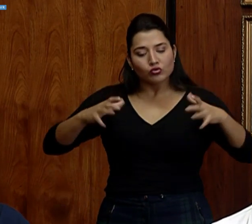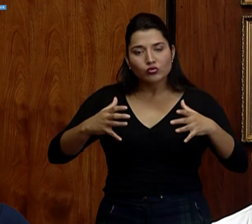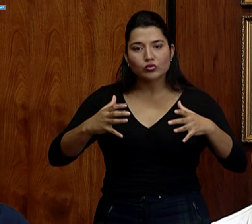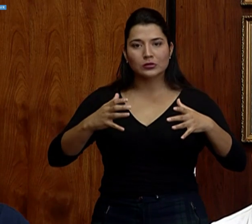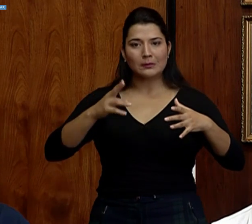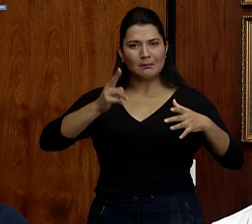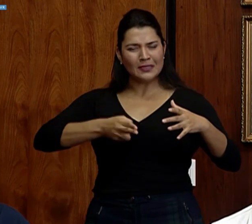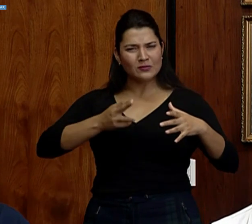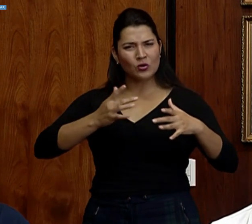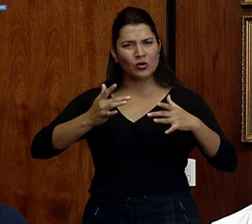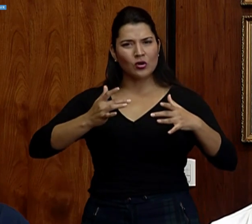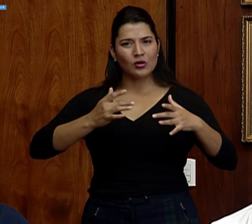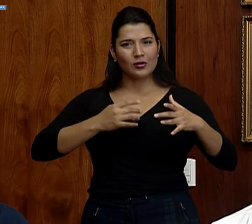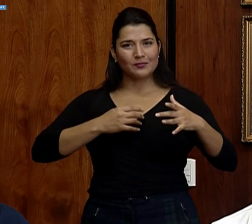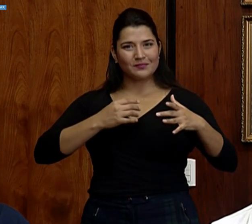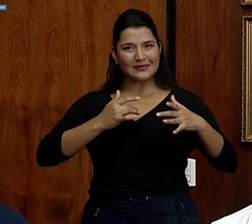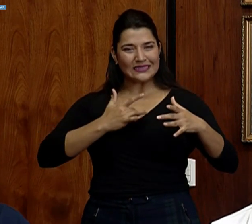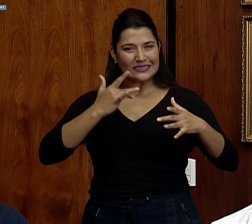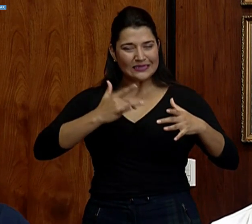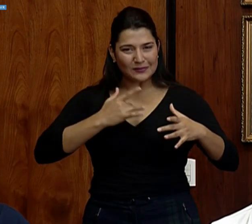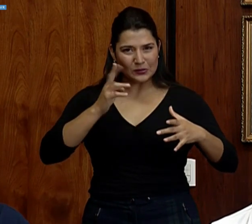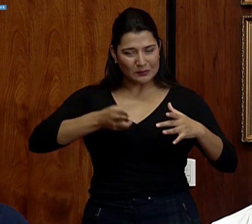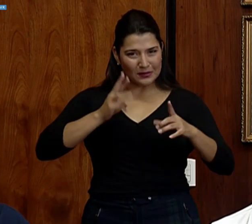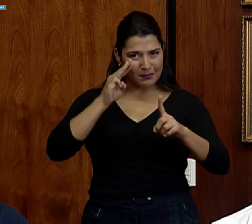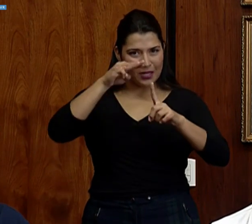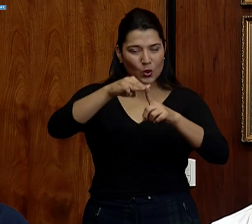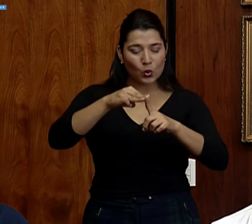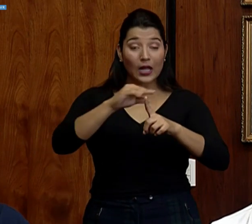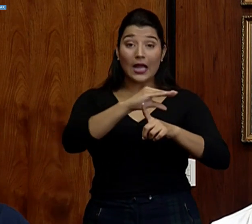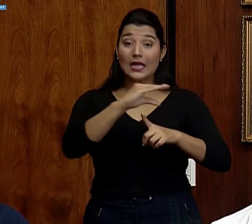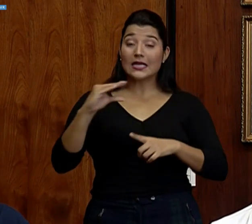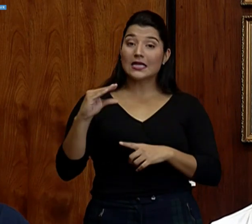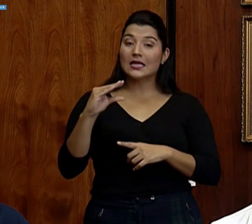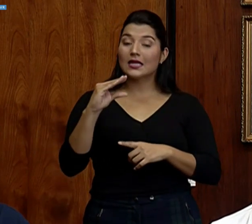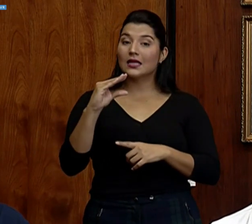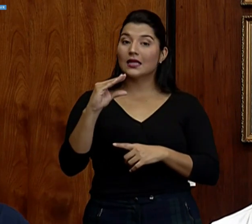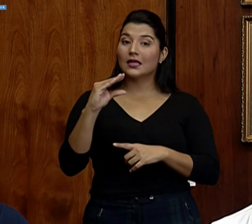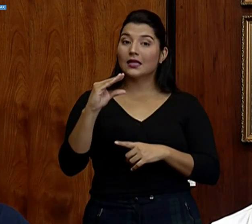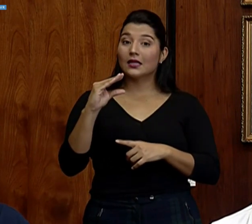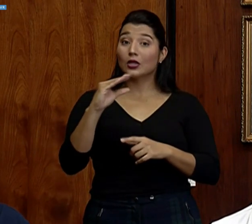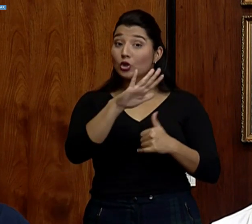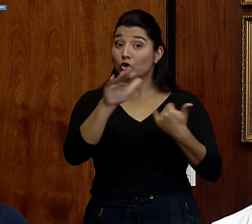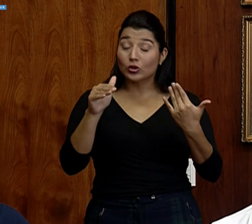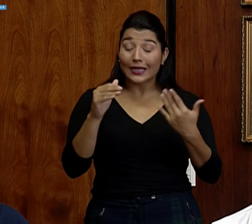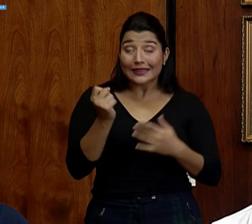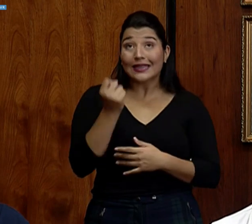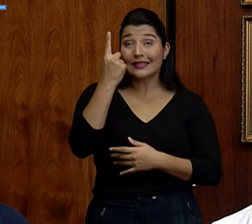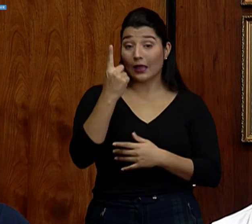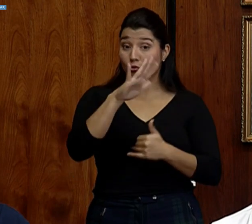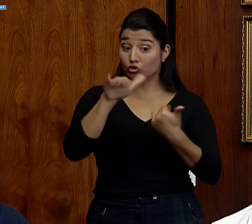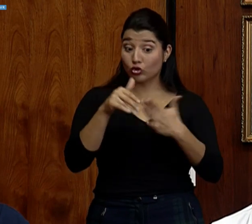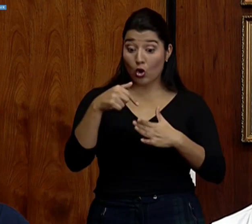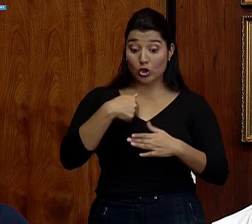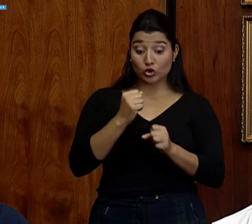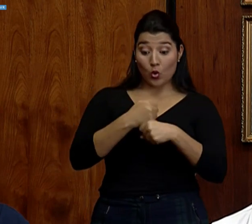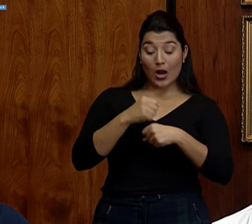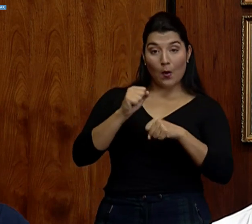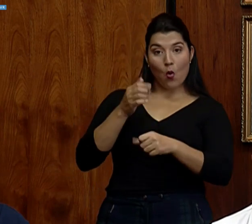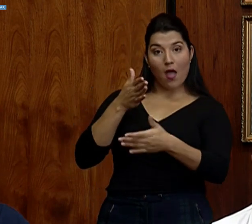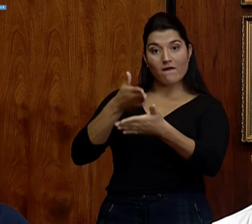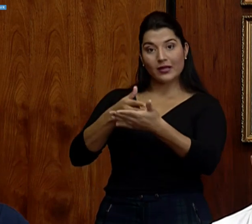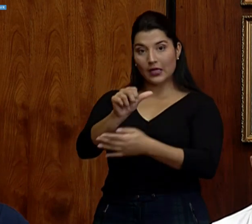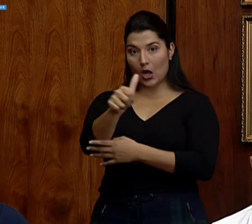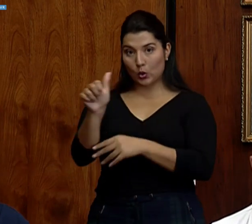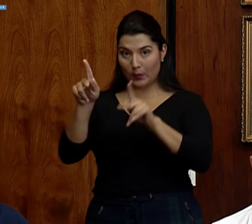una comunidad de costarricenses que lo que hagamos todo nos va a afectar. Así que sigo contando con